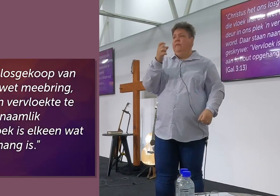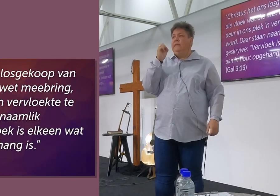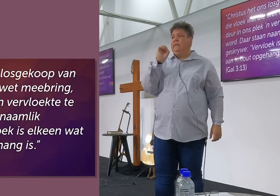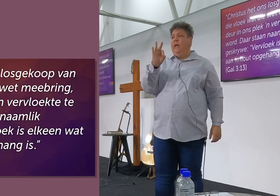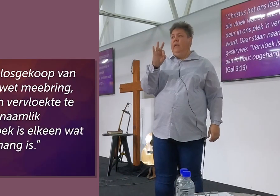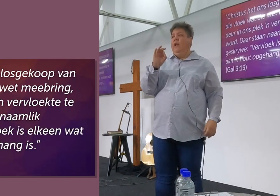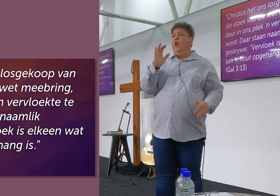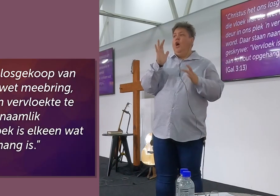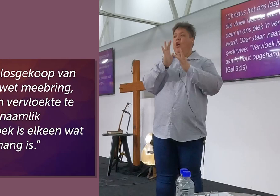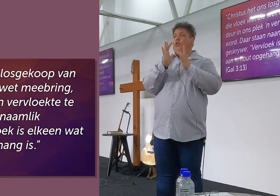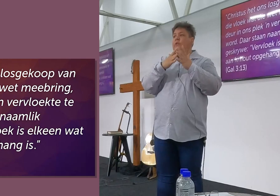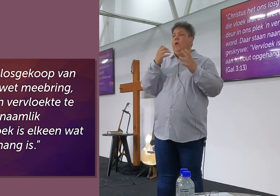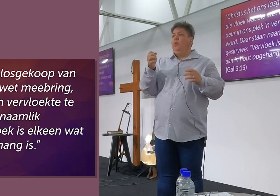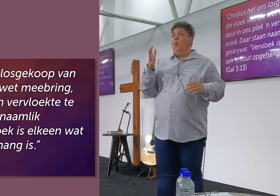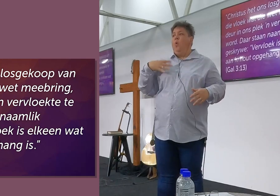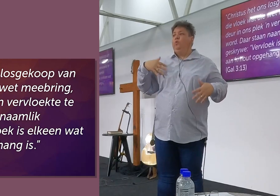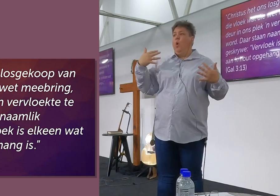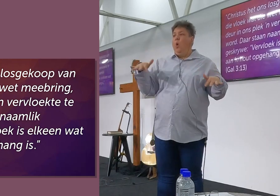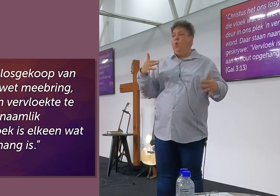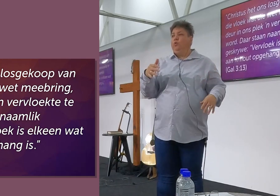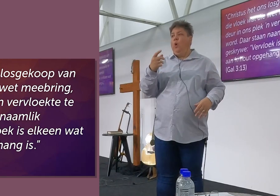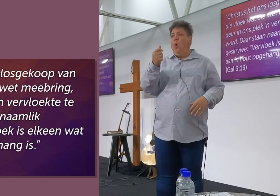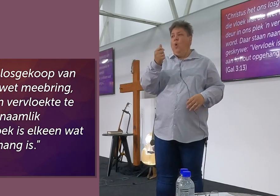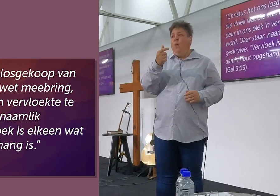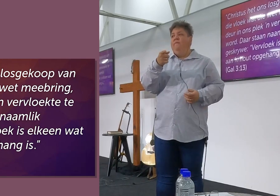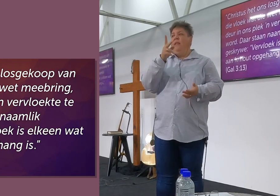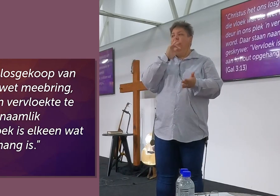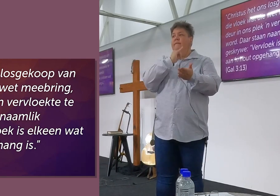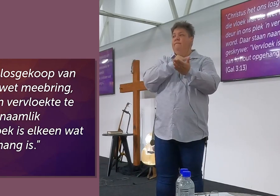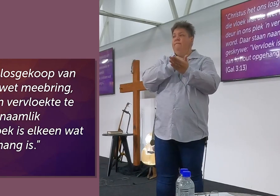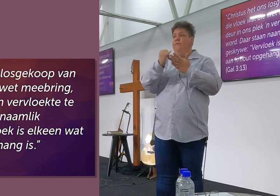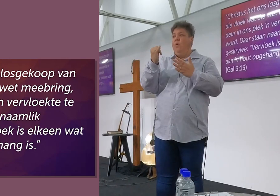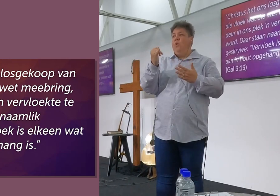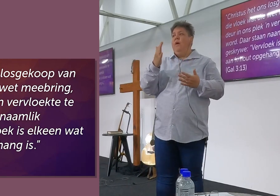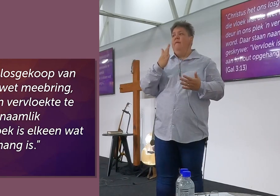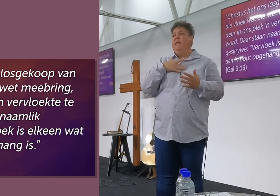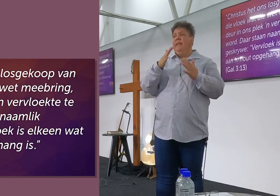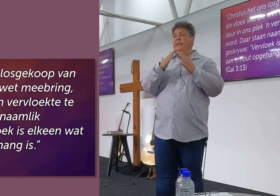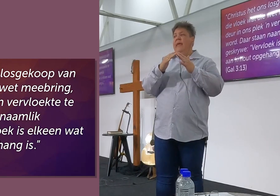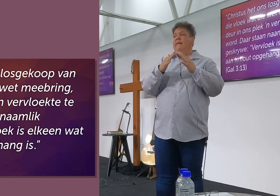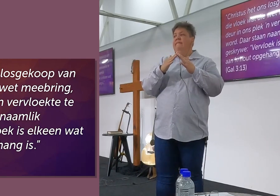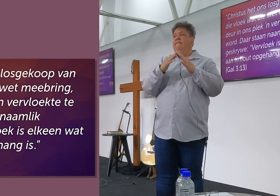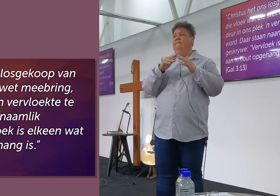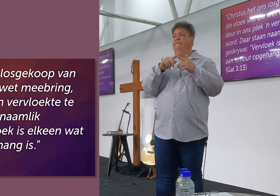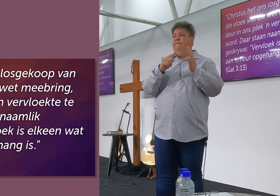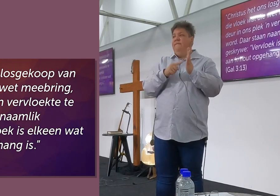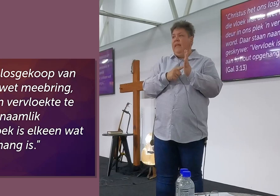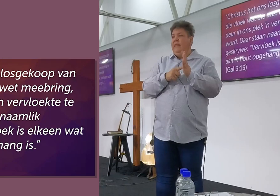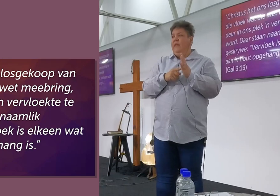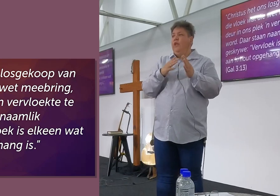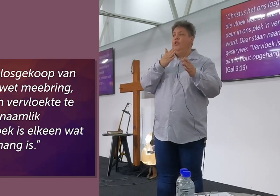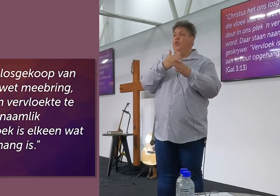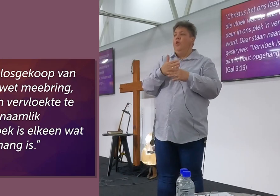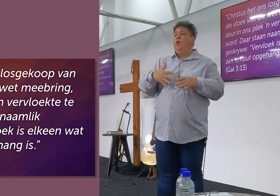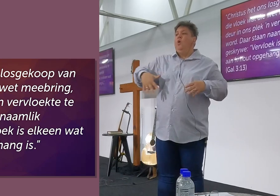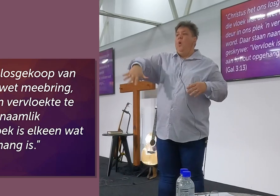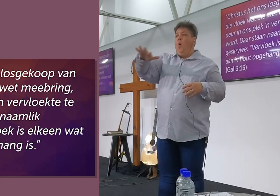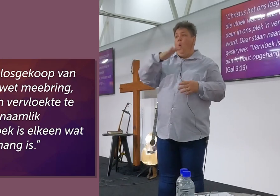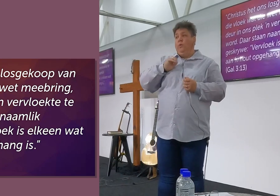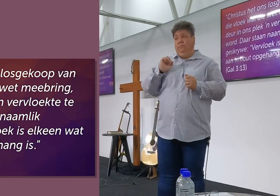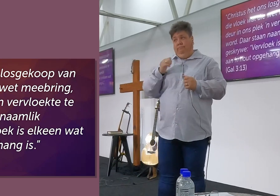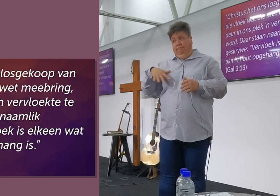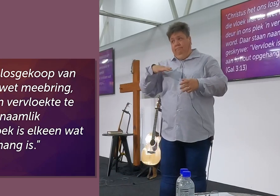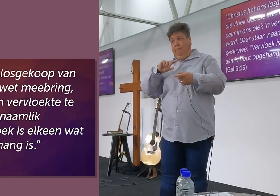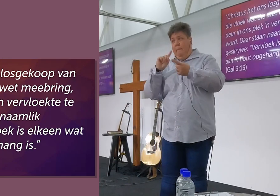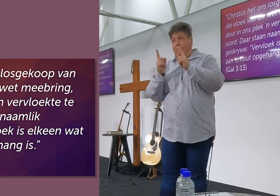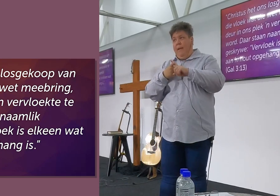Lees ons, Christus het ons losgekoop, Van die vloek wat die wet meebring, Dier om in ons plek, Een vervloekte